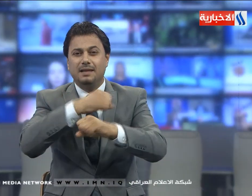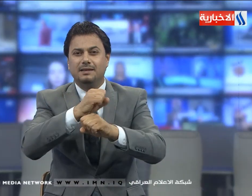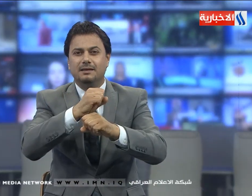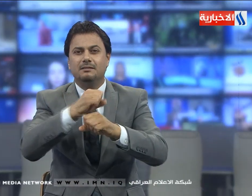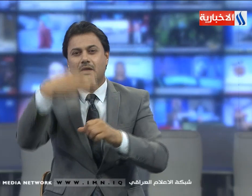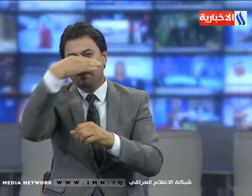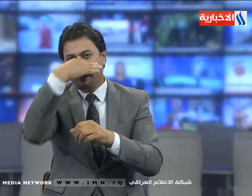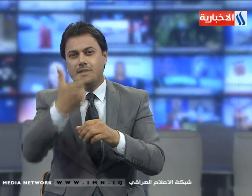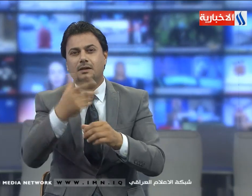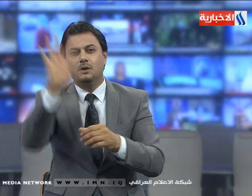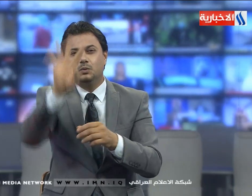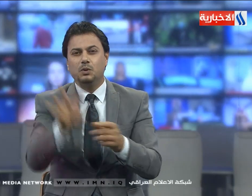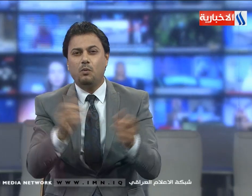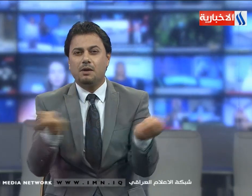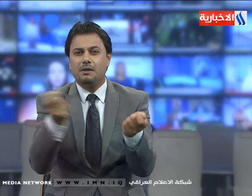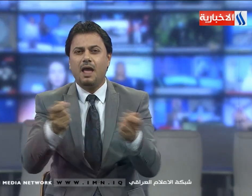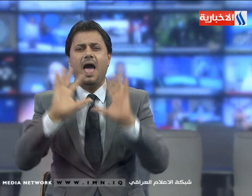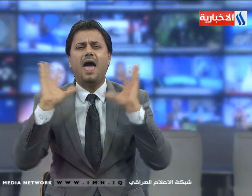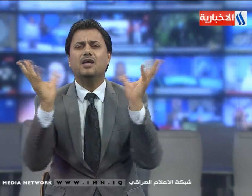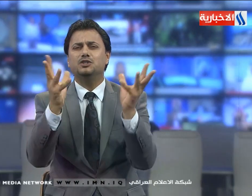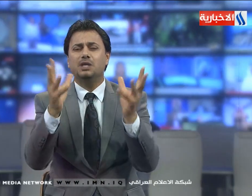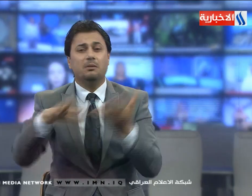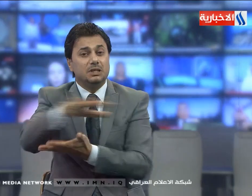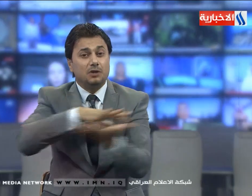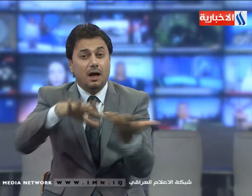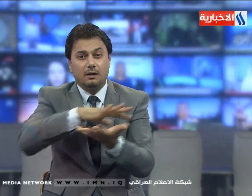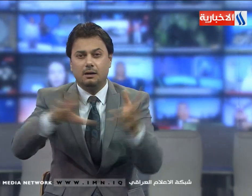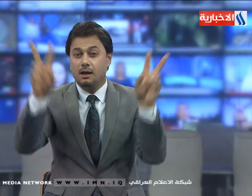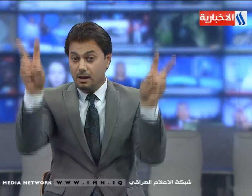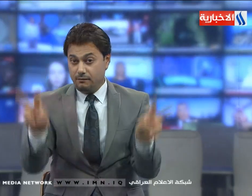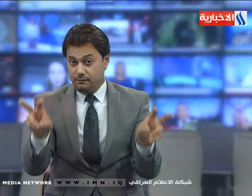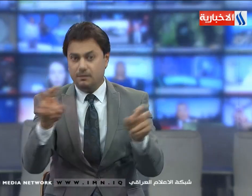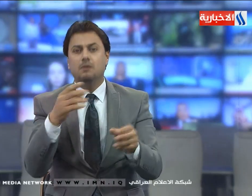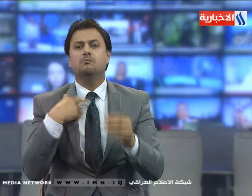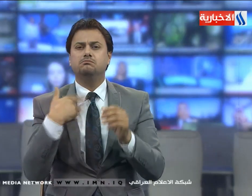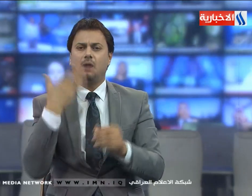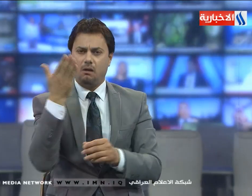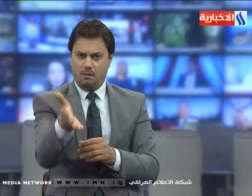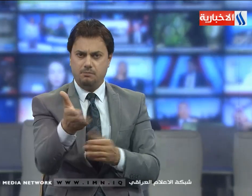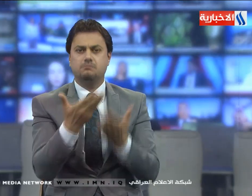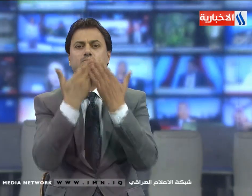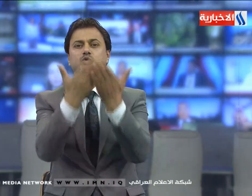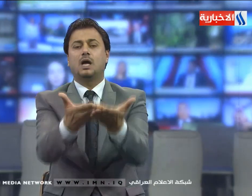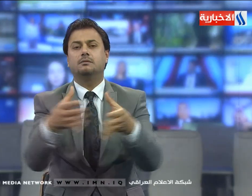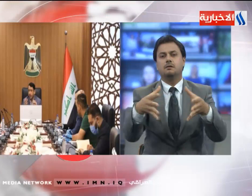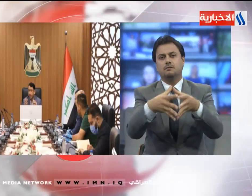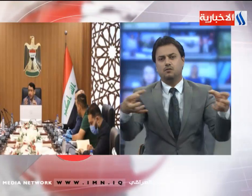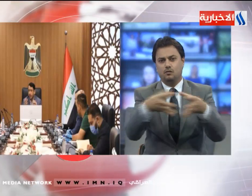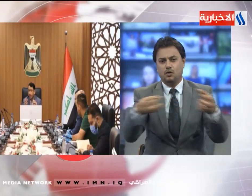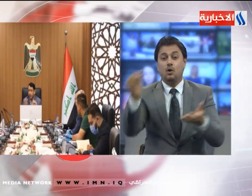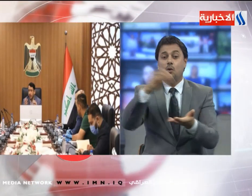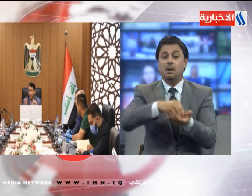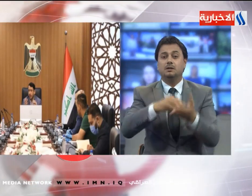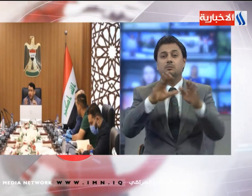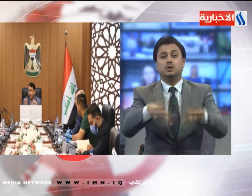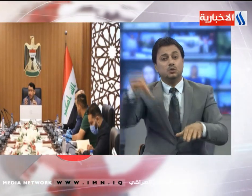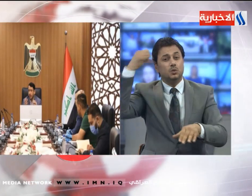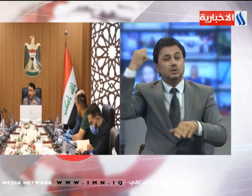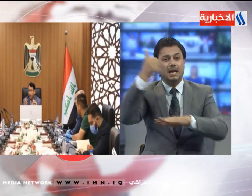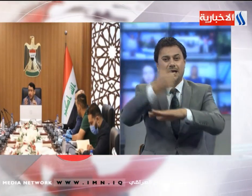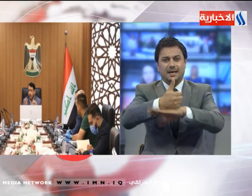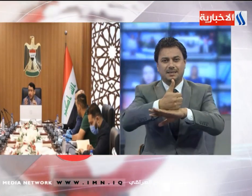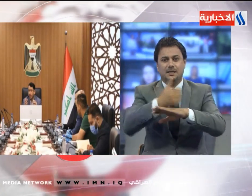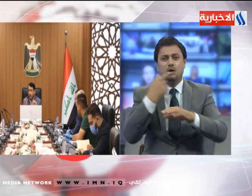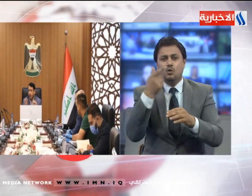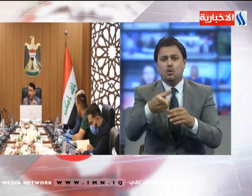وجه بتجاوز المعوقات التي تواجه مراحل تنفيذ العمل في المشاريع الخدمية وكد الغزي ضرورة الإسراء بصرف